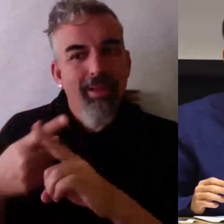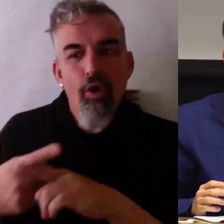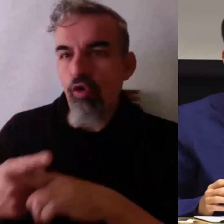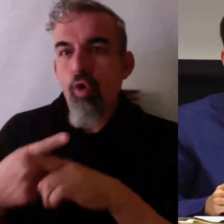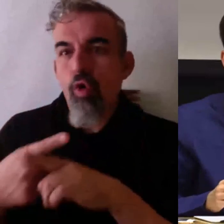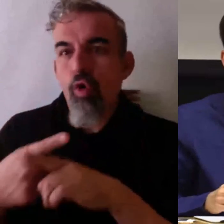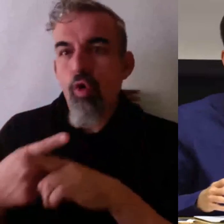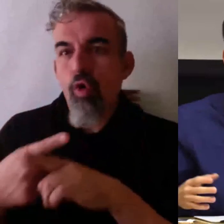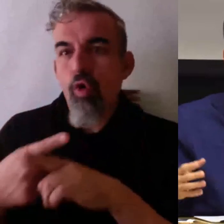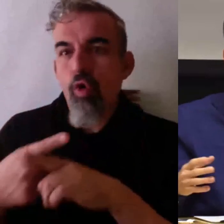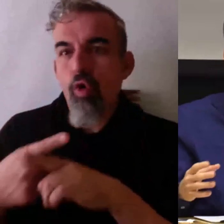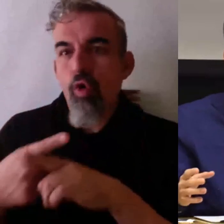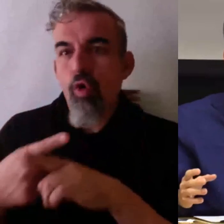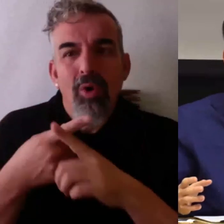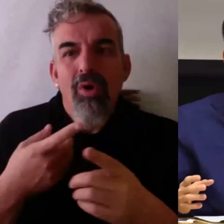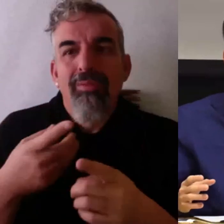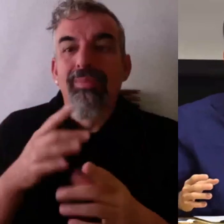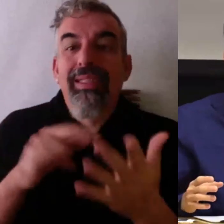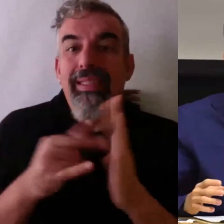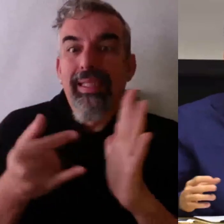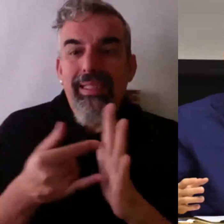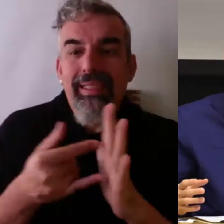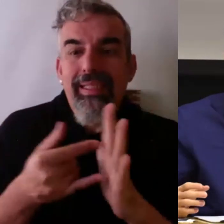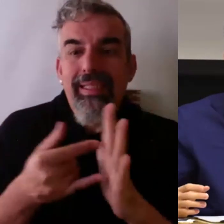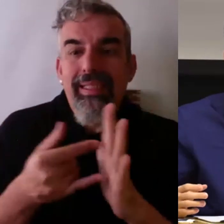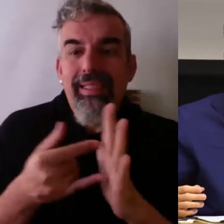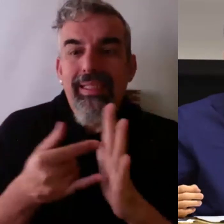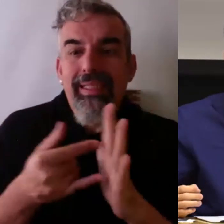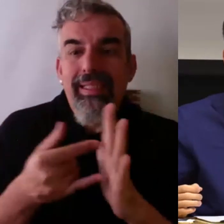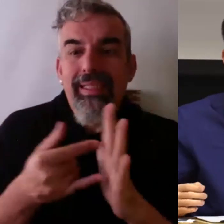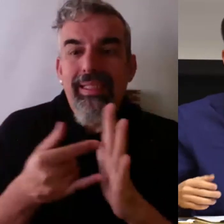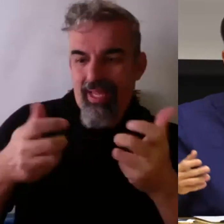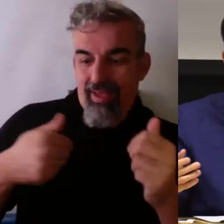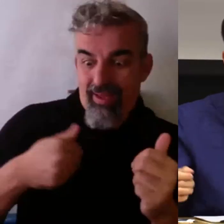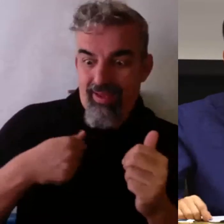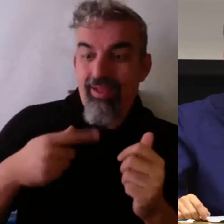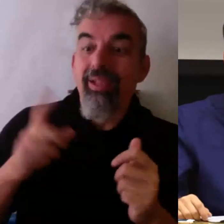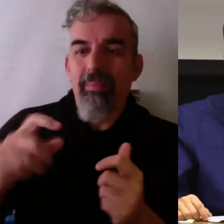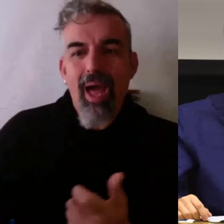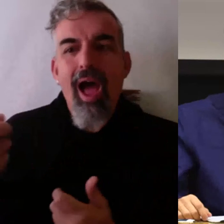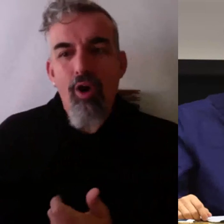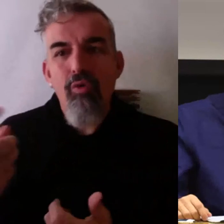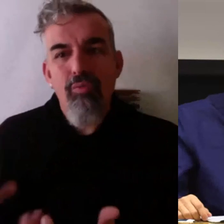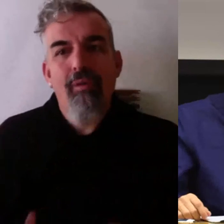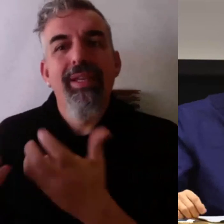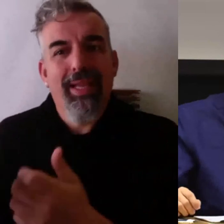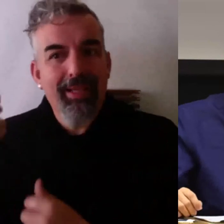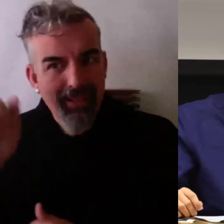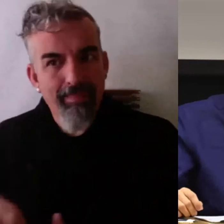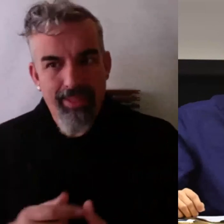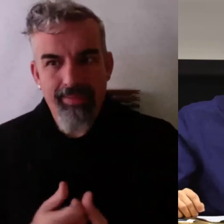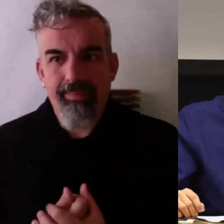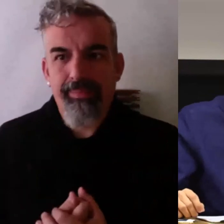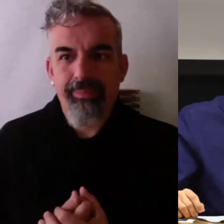muchas veces y que el sistema mejore, nos va a servir tanto a los docentes como a los estudiantes.